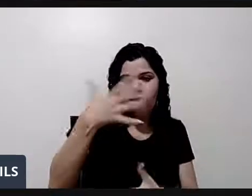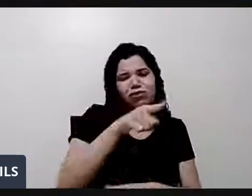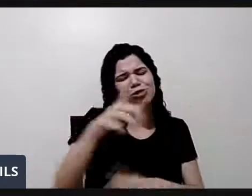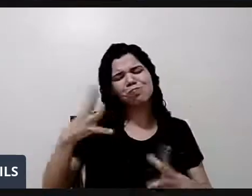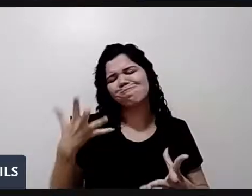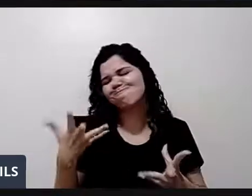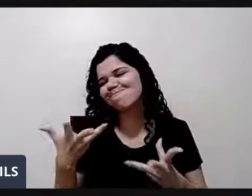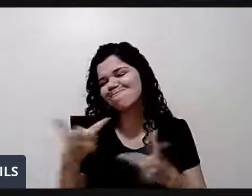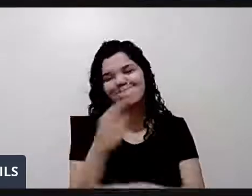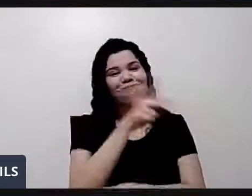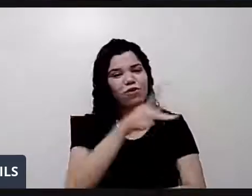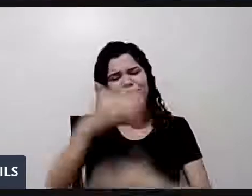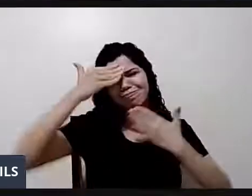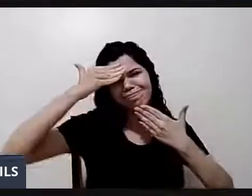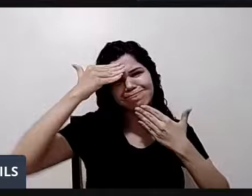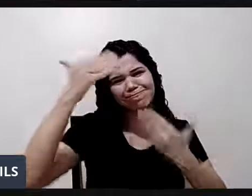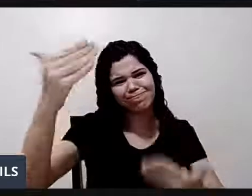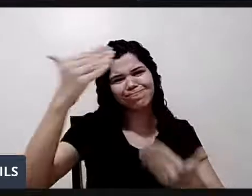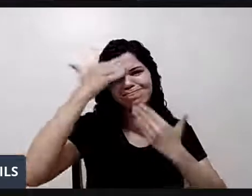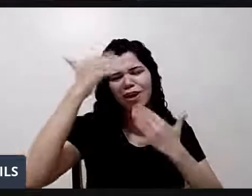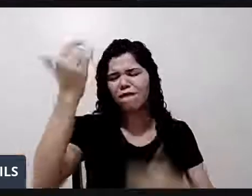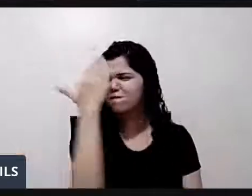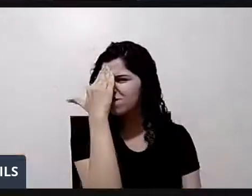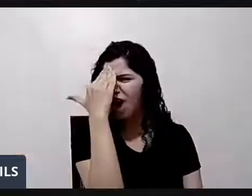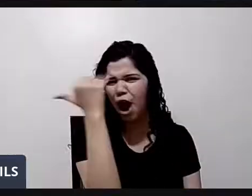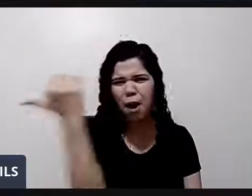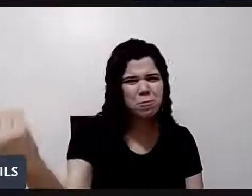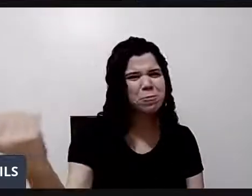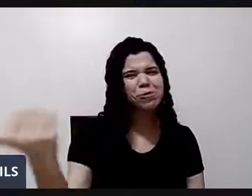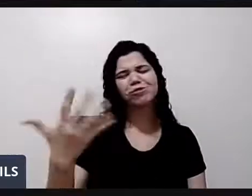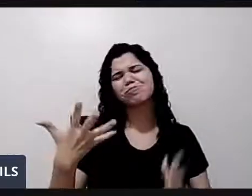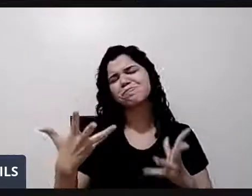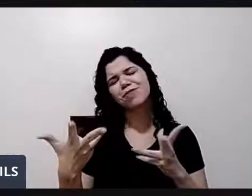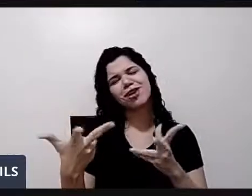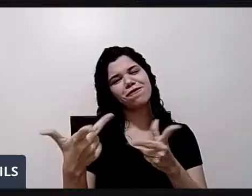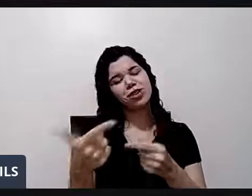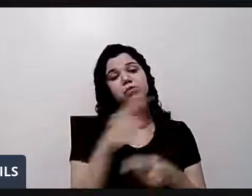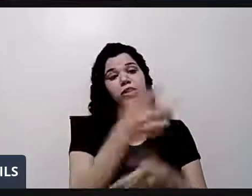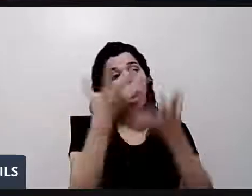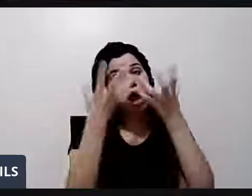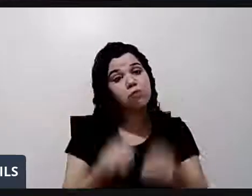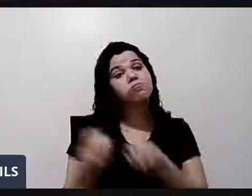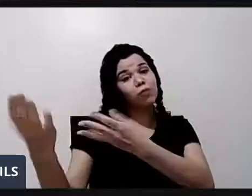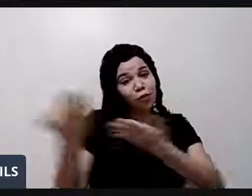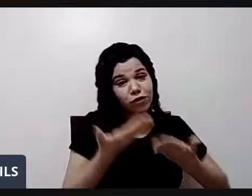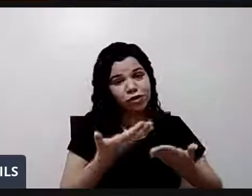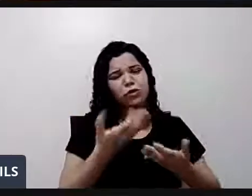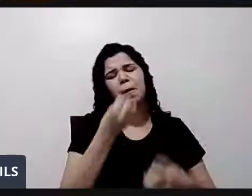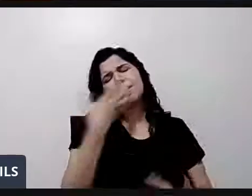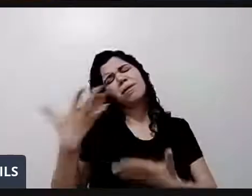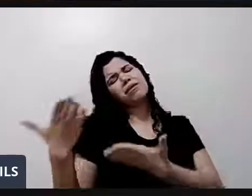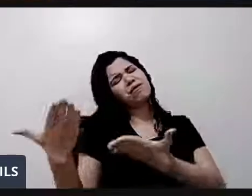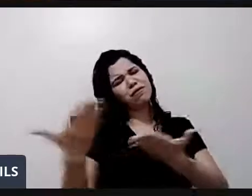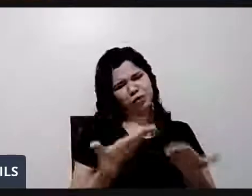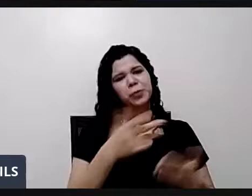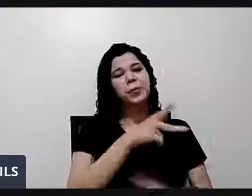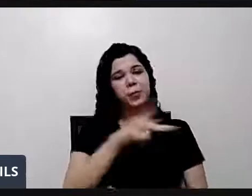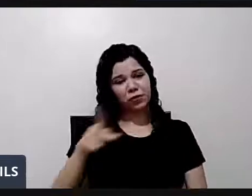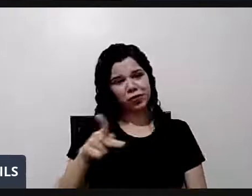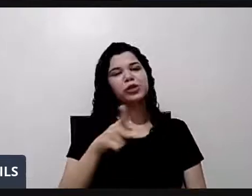venho aqui agradecer, já de antemão, o senhor ter aceitado o nosso convite. E seja bem-vindo, professor Fernandinho. Boa